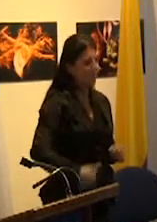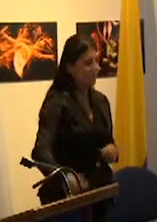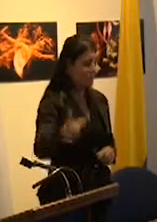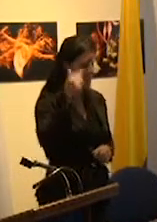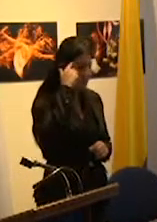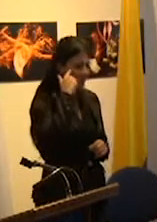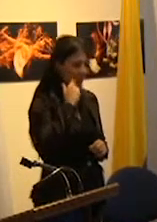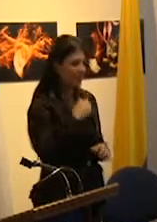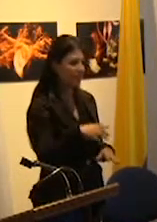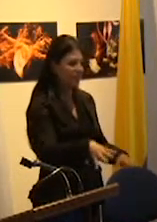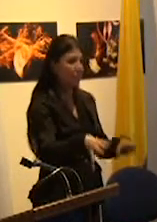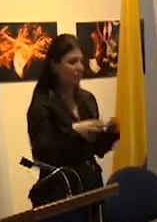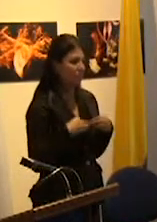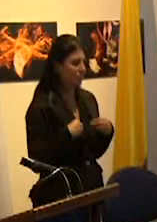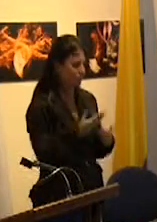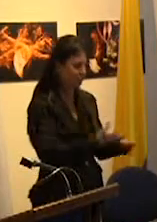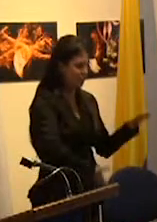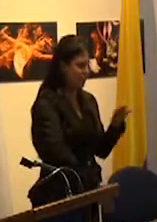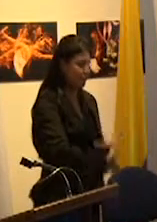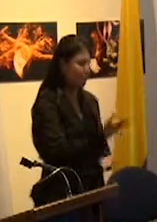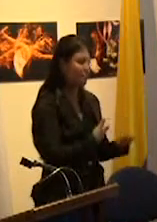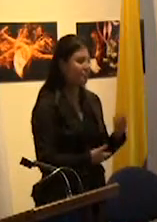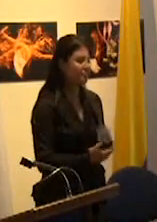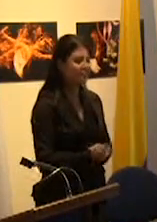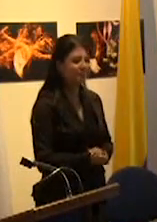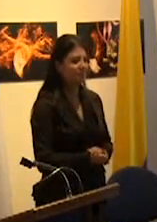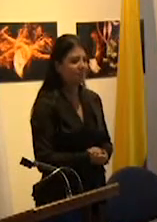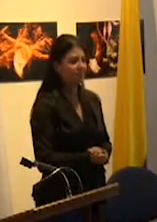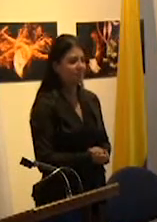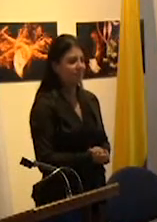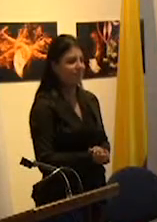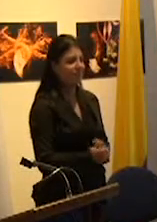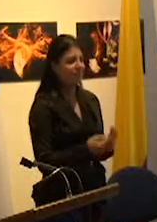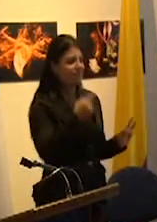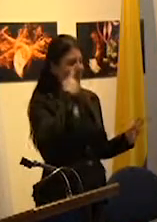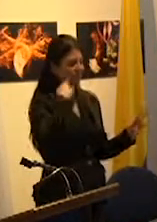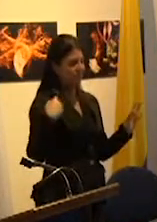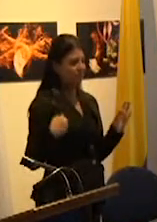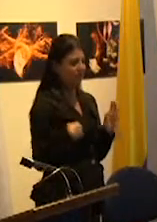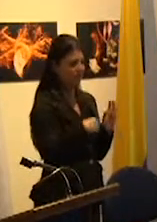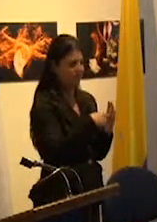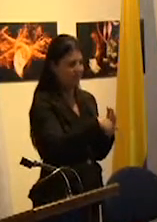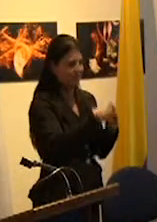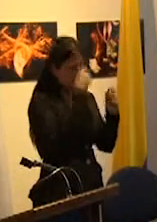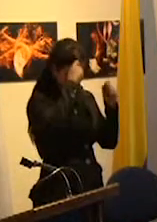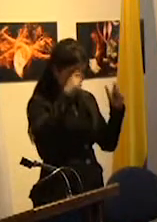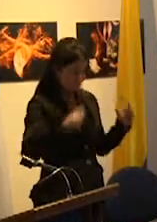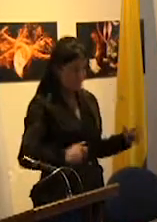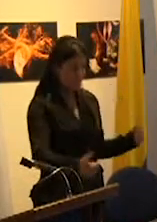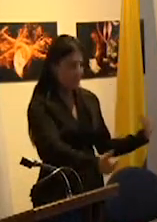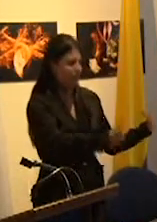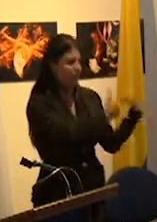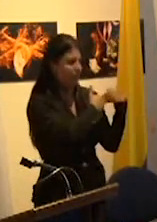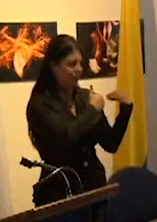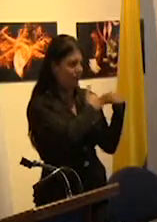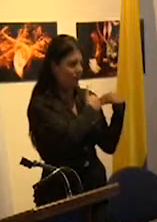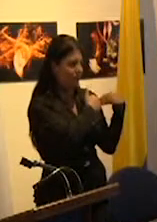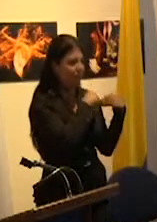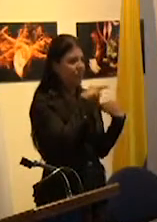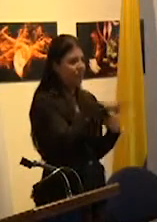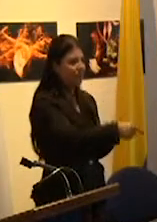es construir una subjetividad estatal responsable o sea